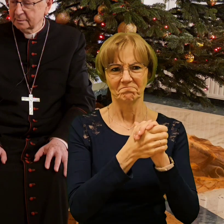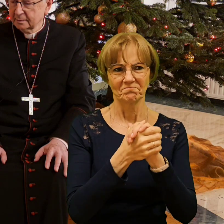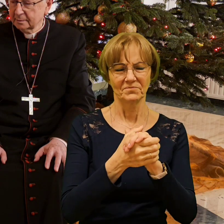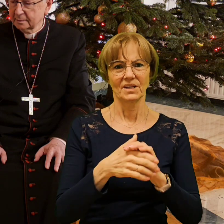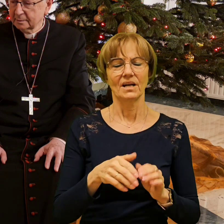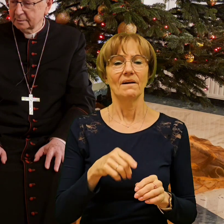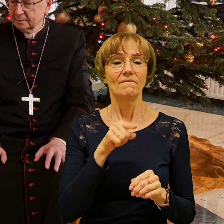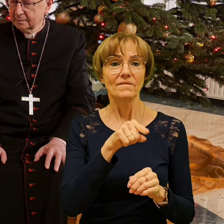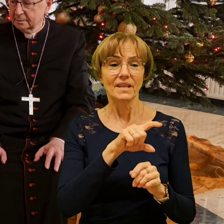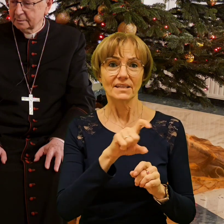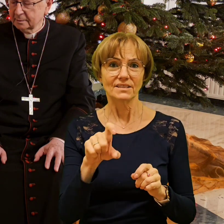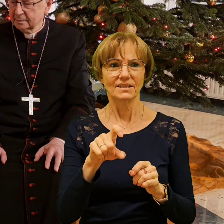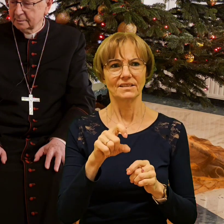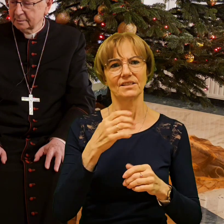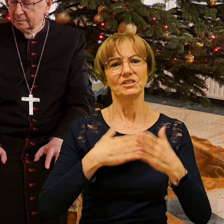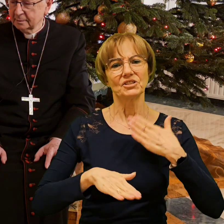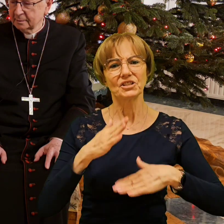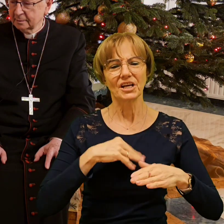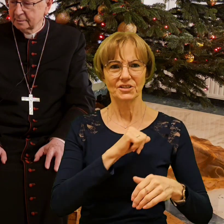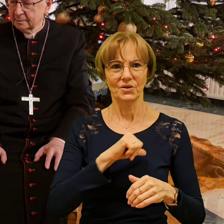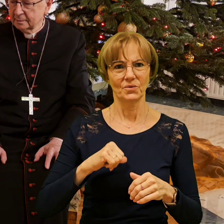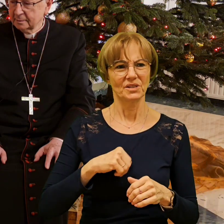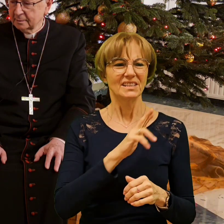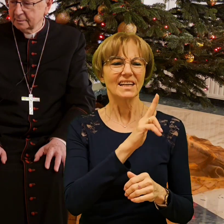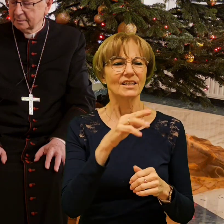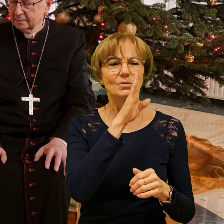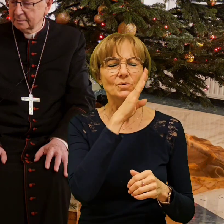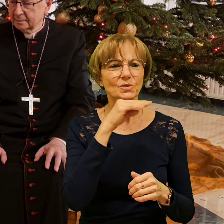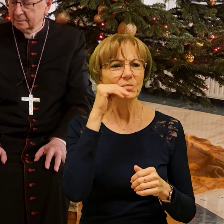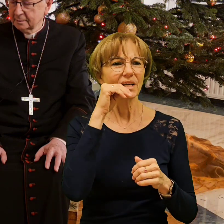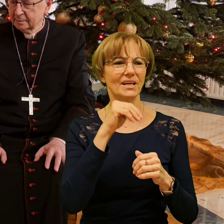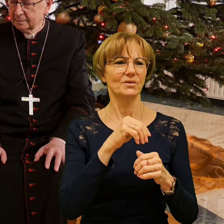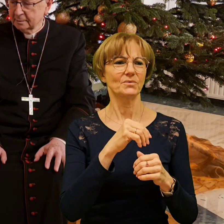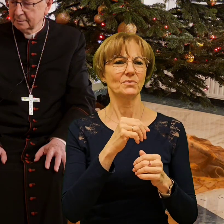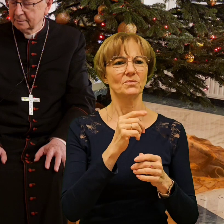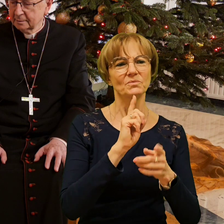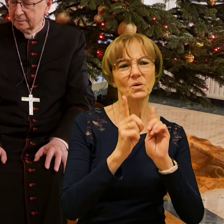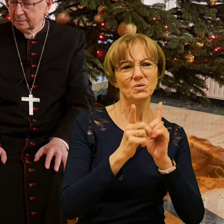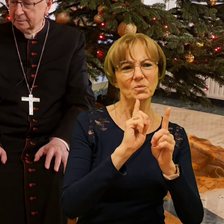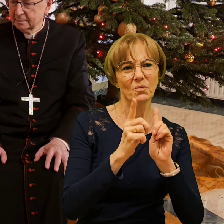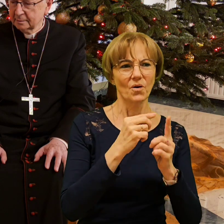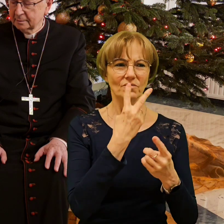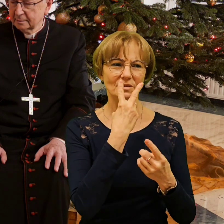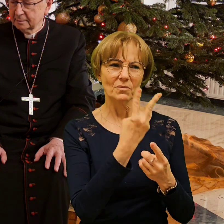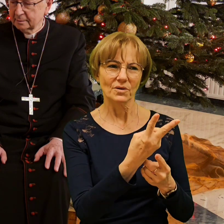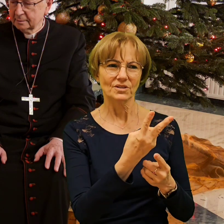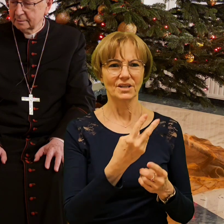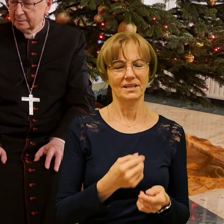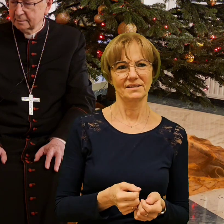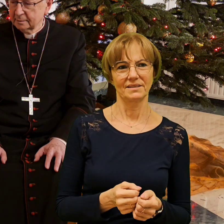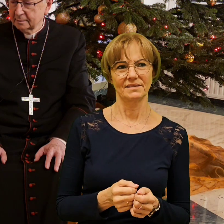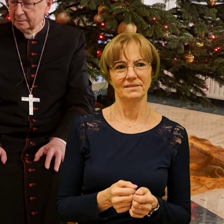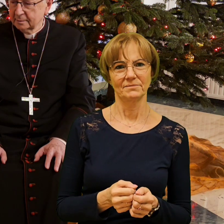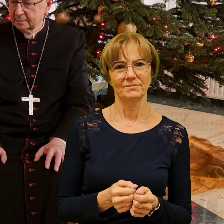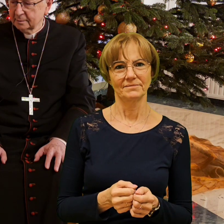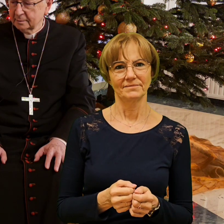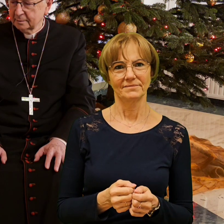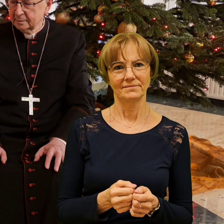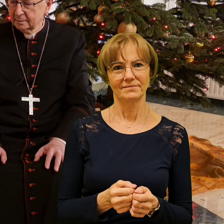migaję do ekscelencji i cieszę się z każdego uśmiechnia, każdego gestu, który w odpowiedzi księdza im kieruje.